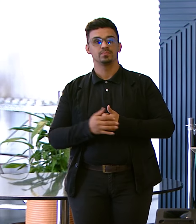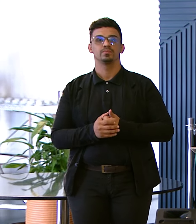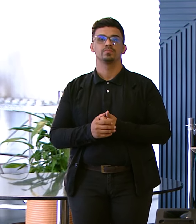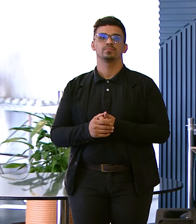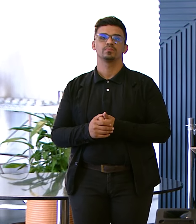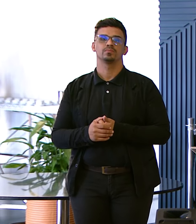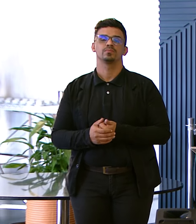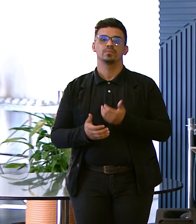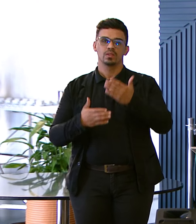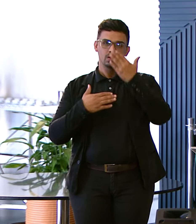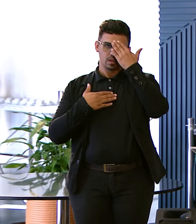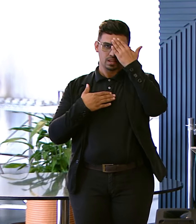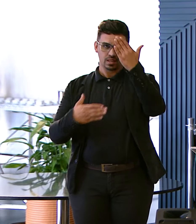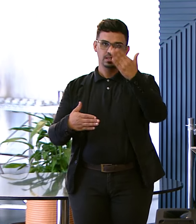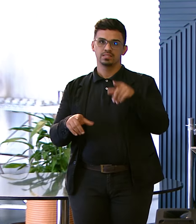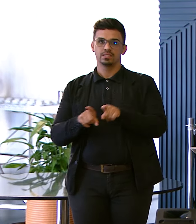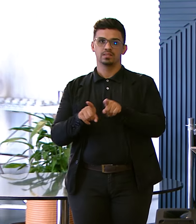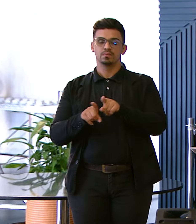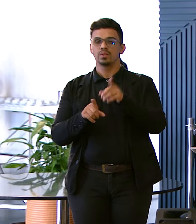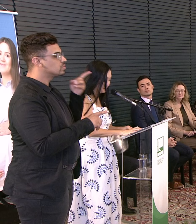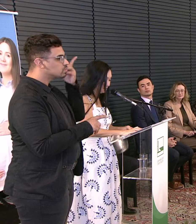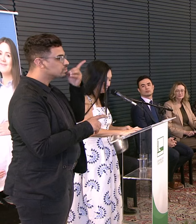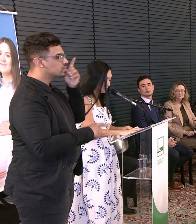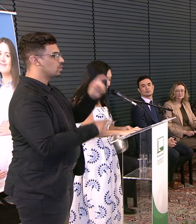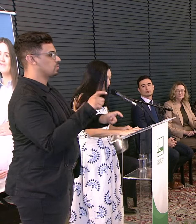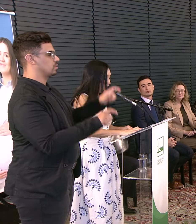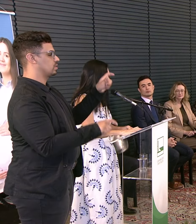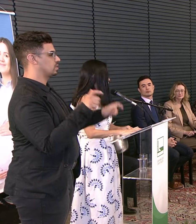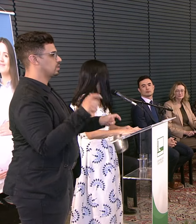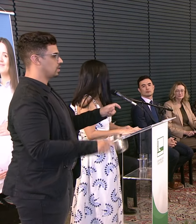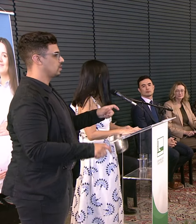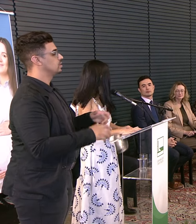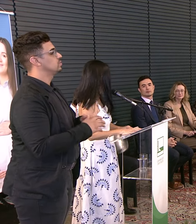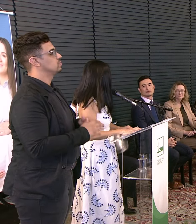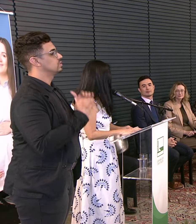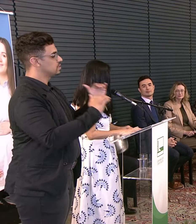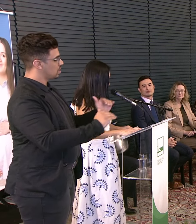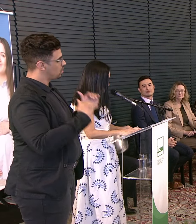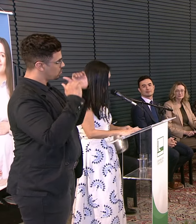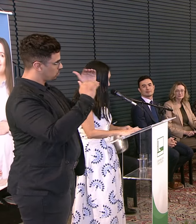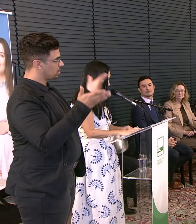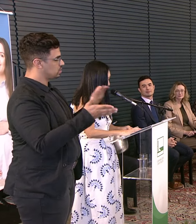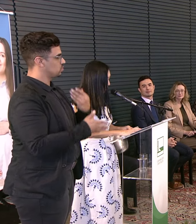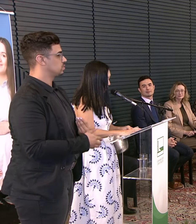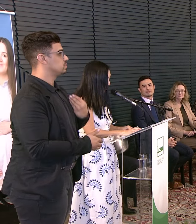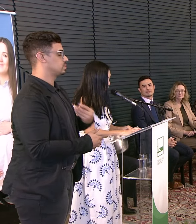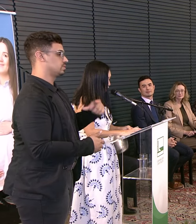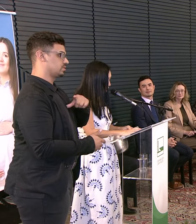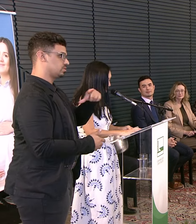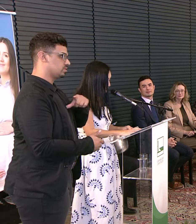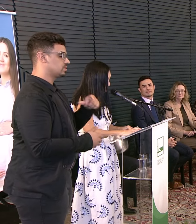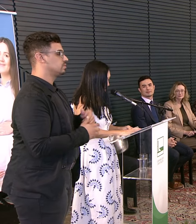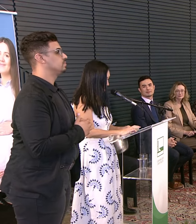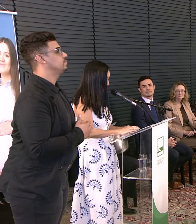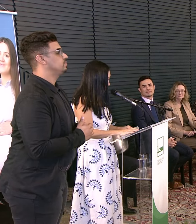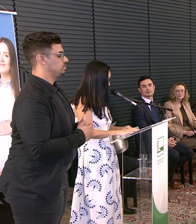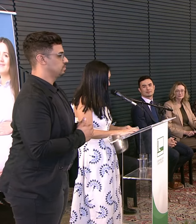Quero agradecer Os demais deputados E autoridades Aqui presentes Quero